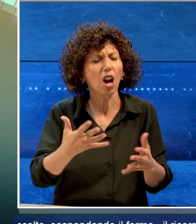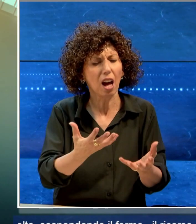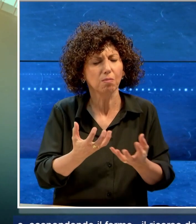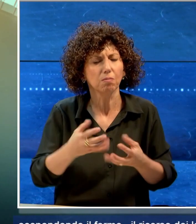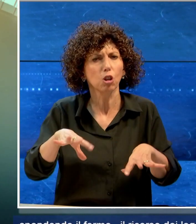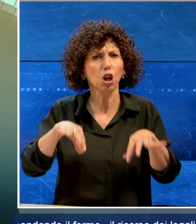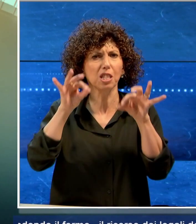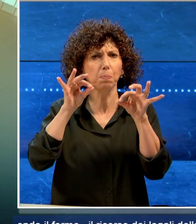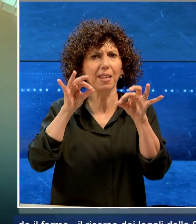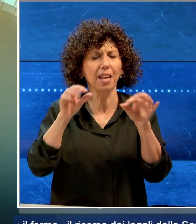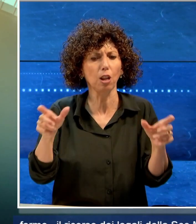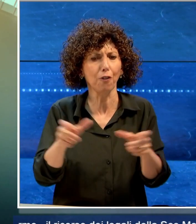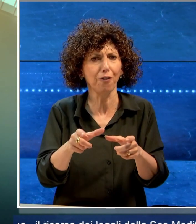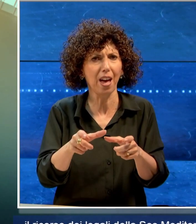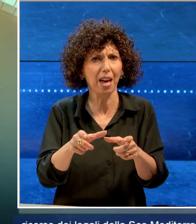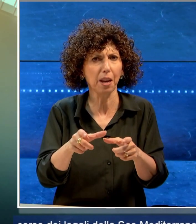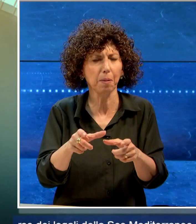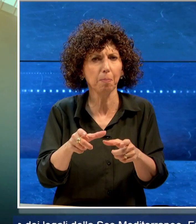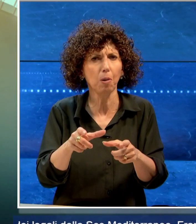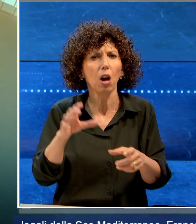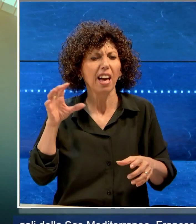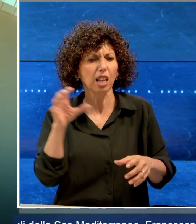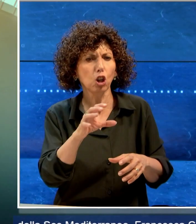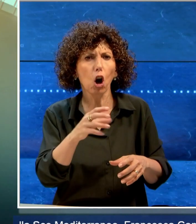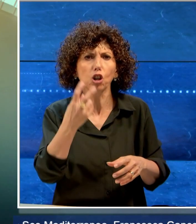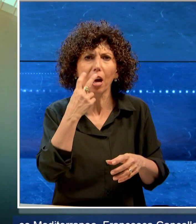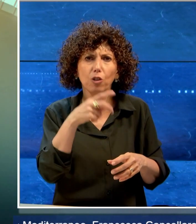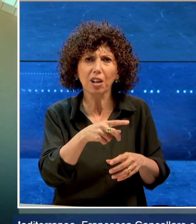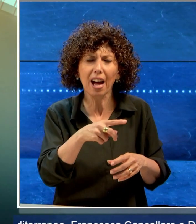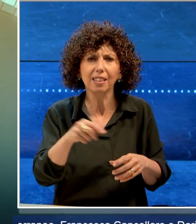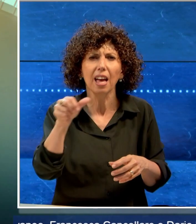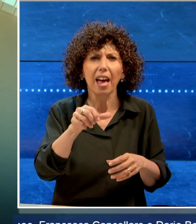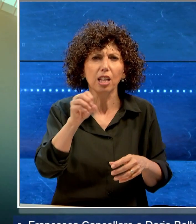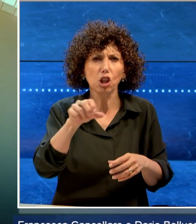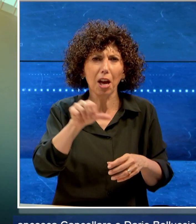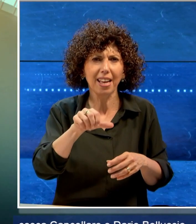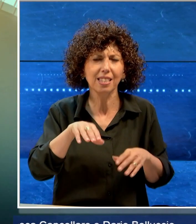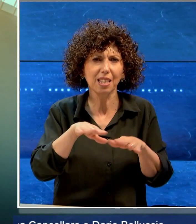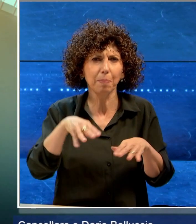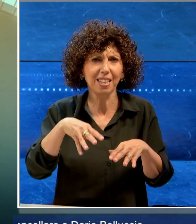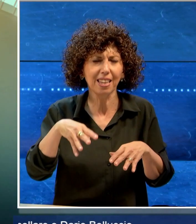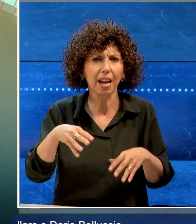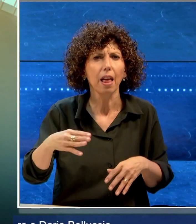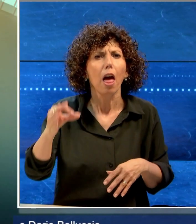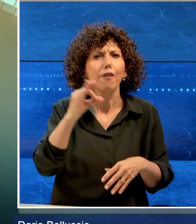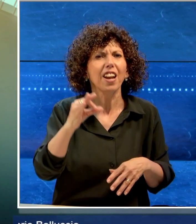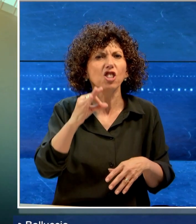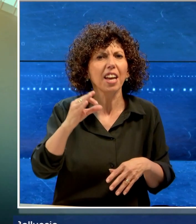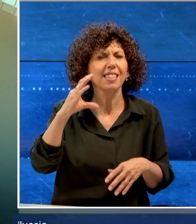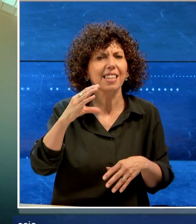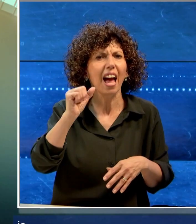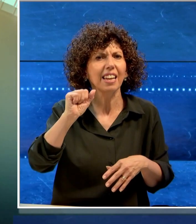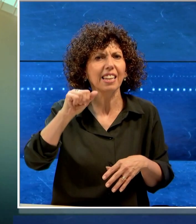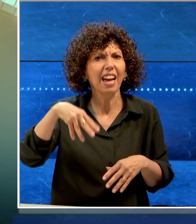sospendendo il fermo ricorso dei legali della SOS Mediterranea Francesca Cancellario